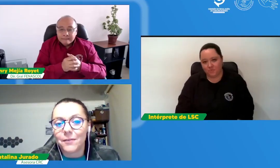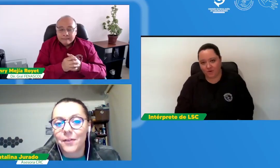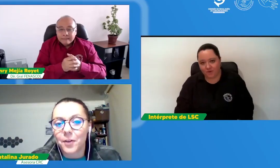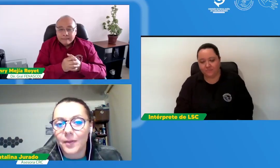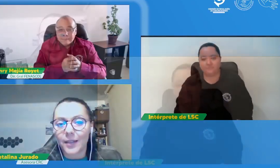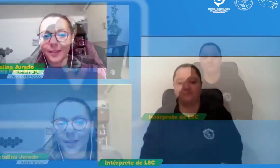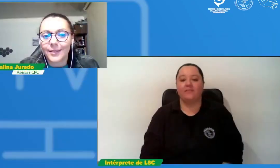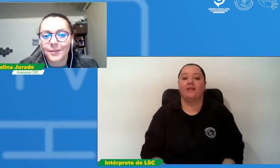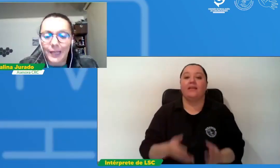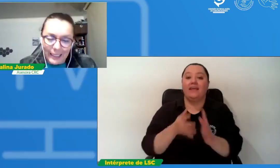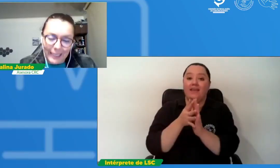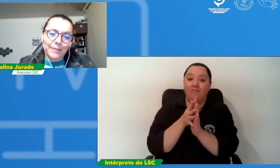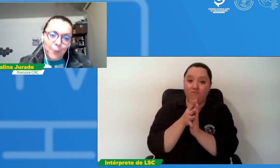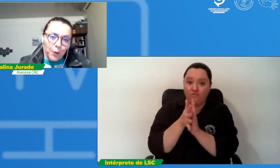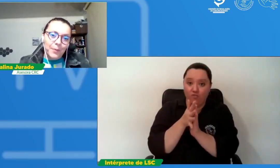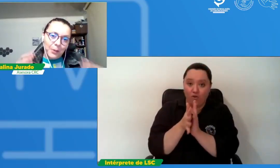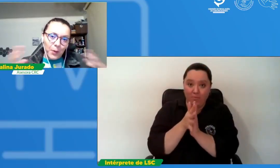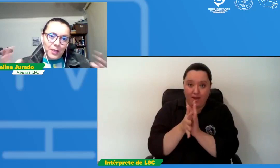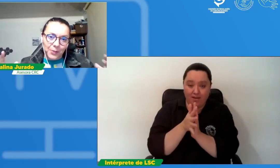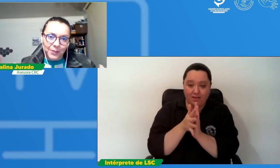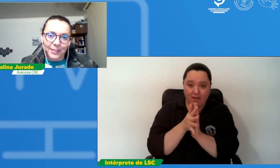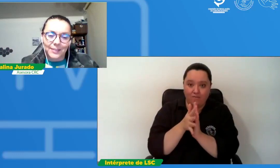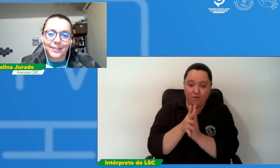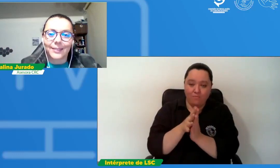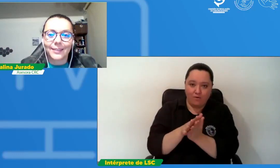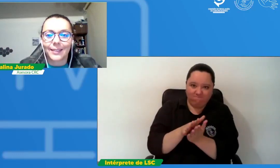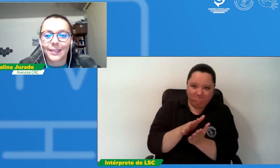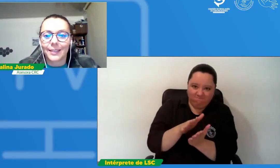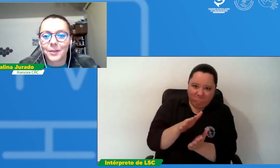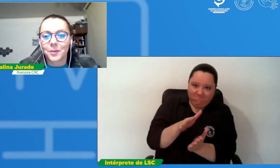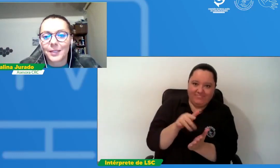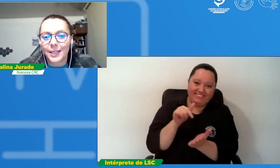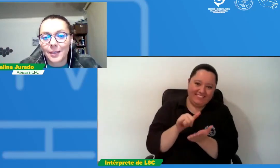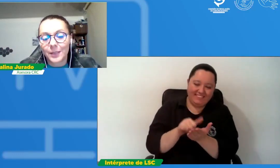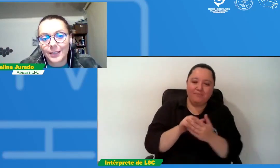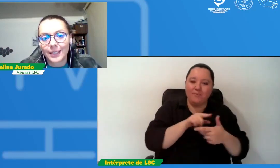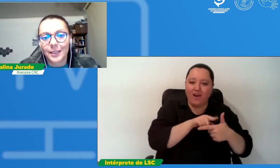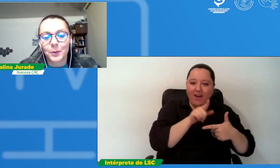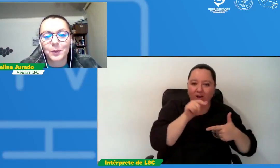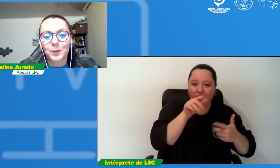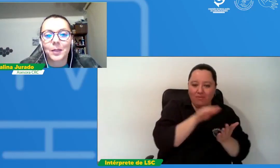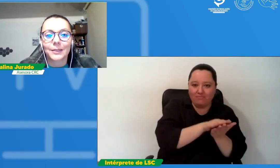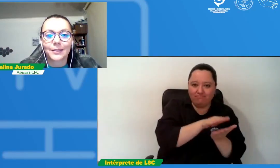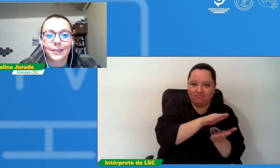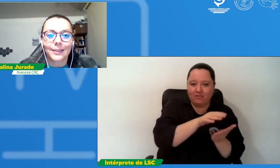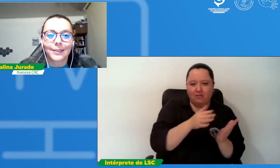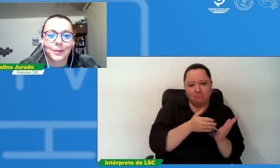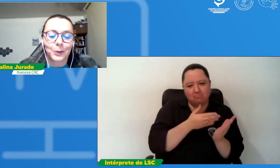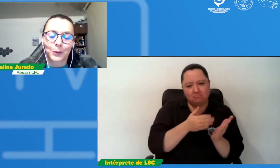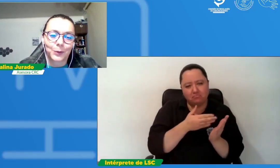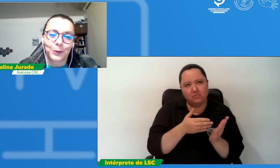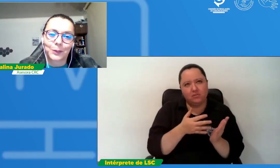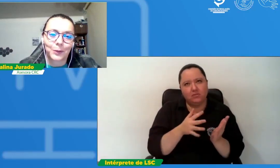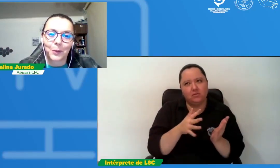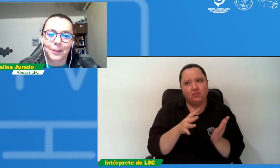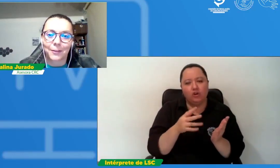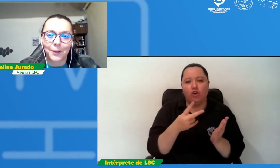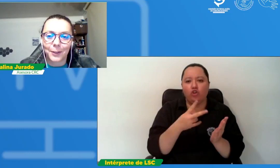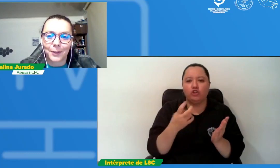informe el informe grueso que es el que entrega econometría realmente tiene aproximadamente yo creo que son 250 folios